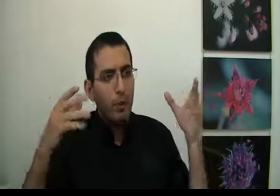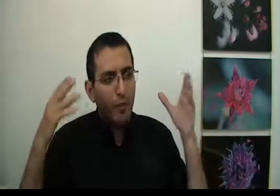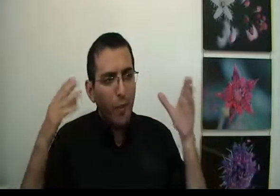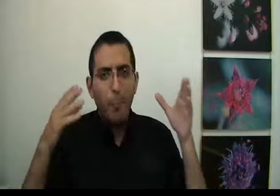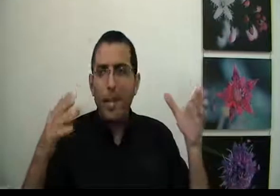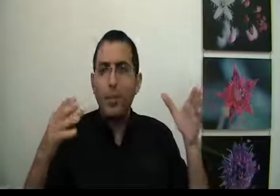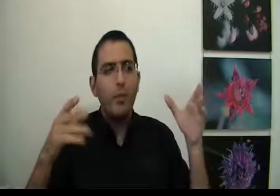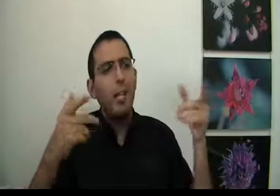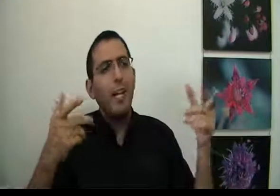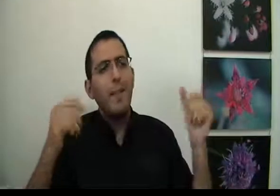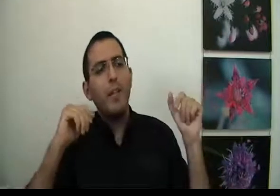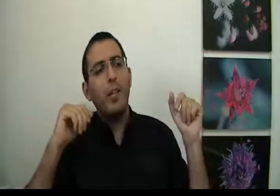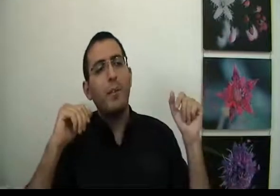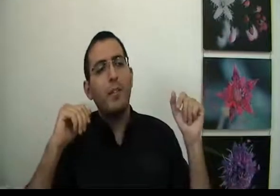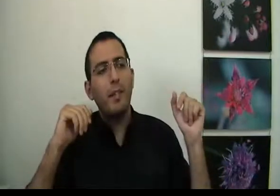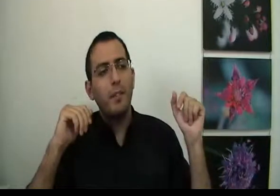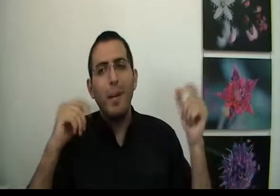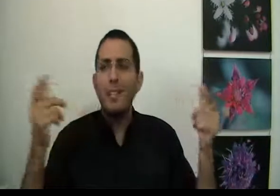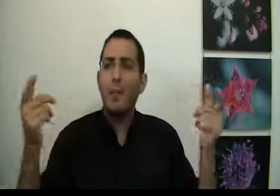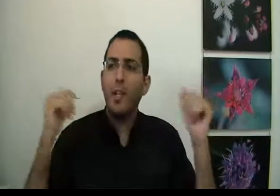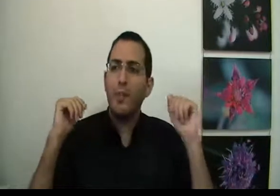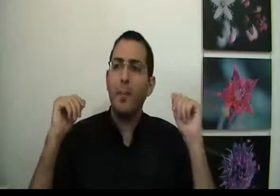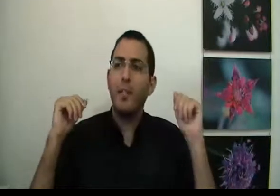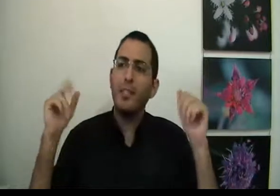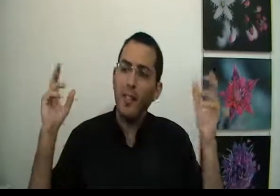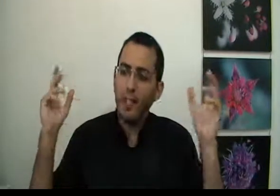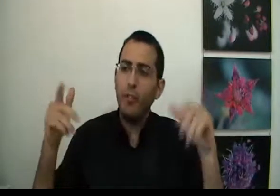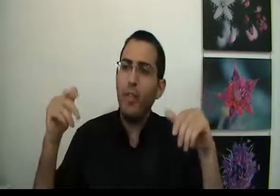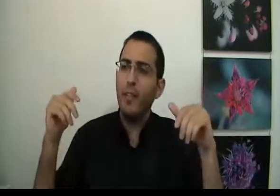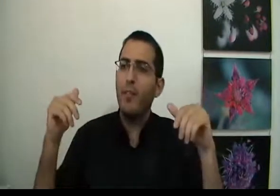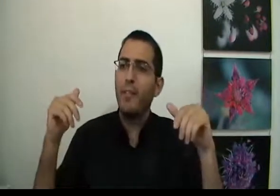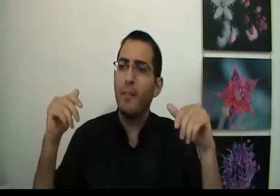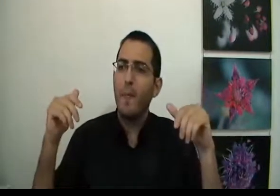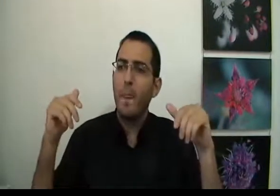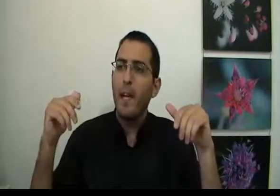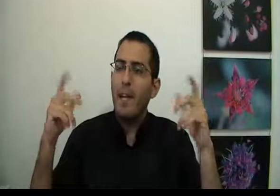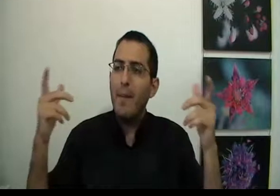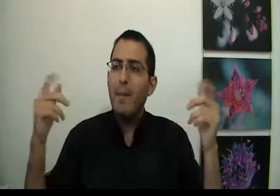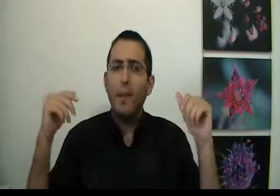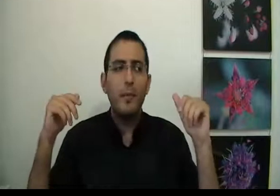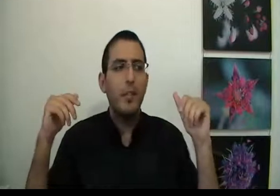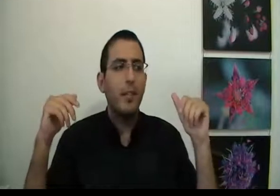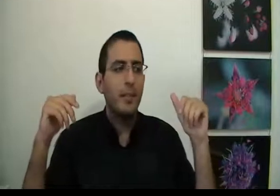יבוא לפחד שלו וישאר לגל למה אני מפחד מהדבר הזה מה הסיבה שאני מפחד מהדבר הזה ונניח שיקרא הדבר הזה למה אני מפחד מהדבר הזה?